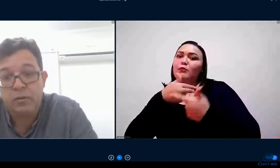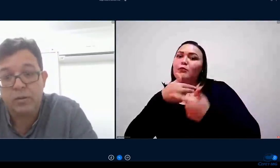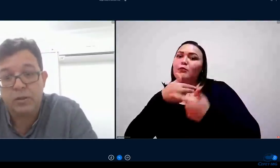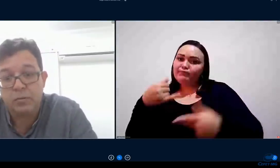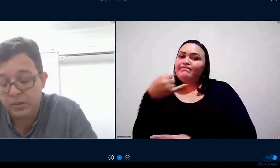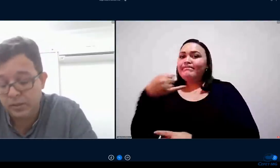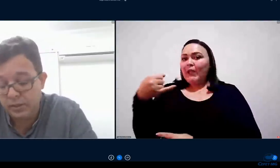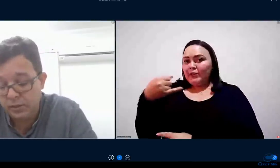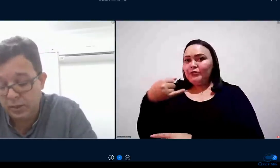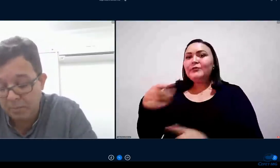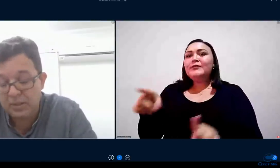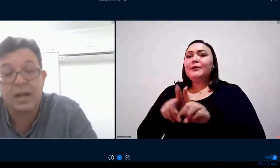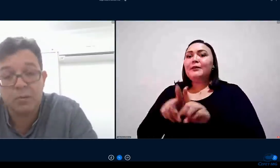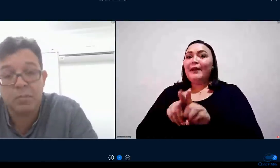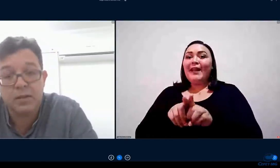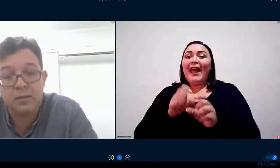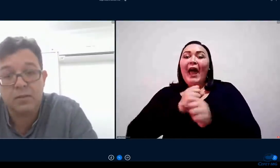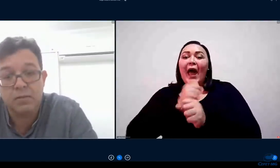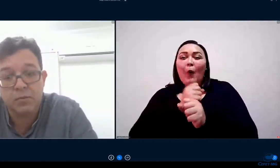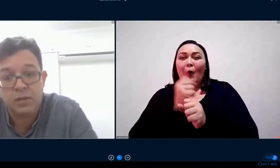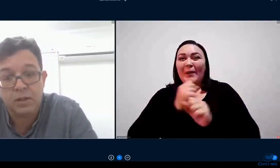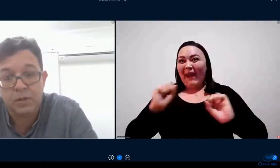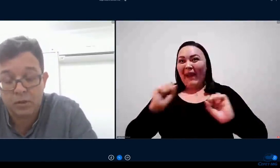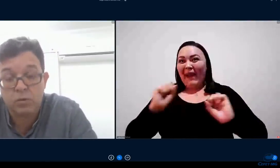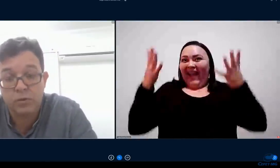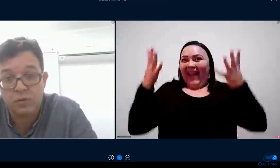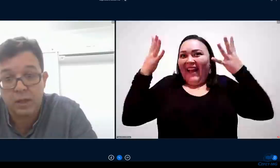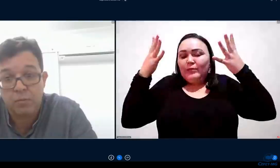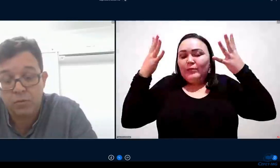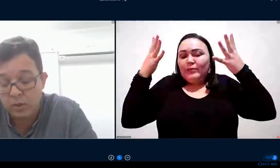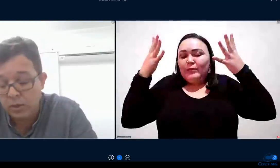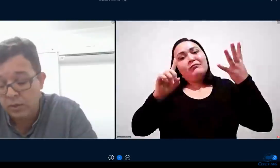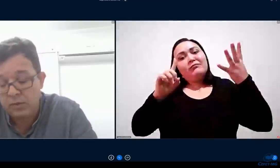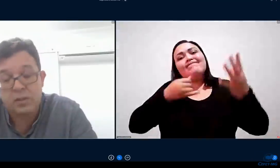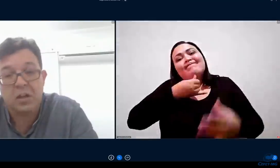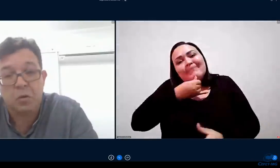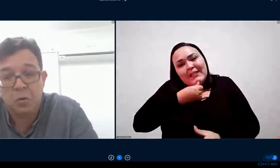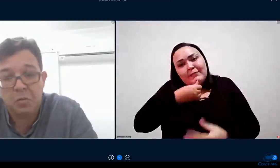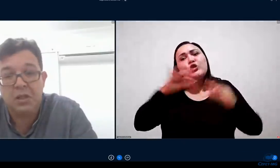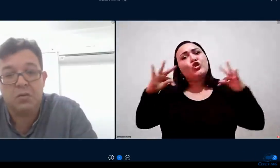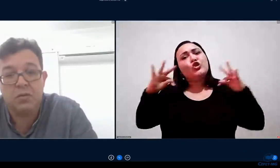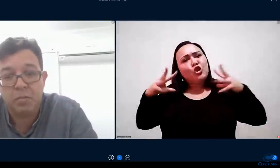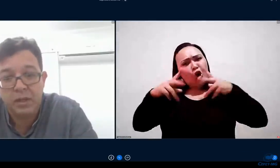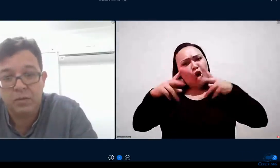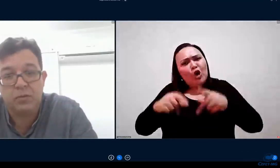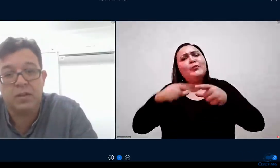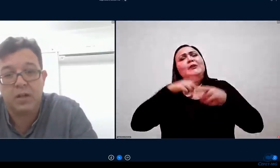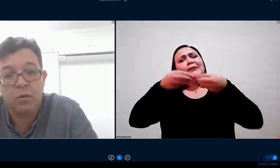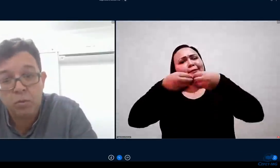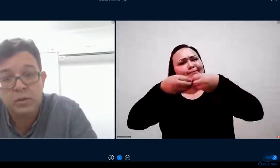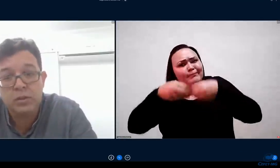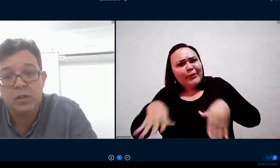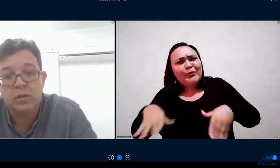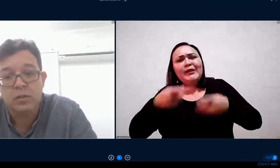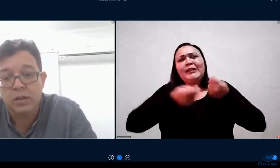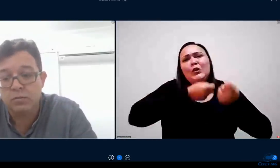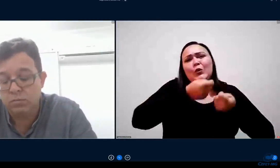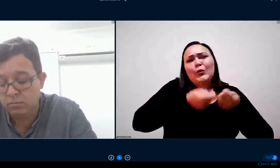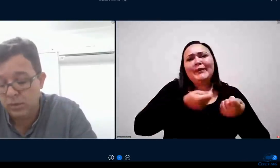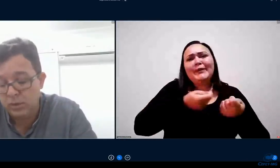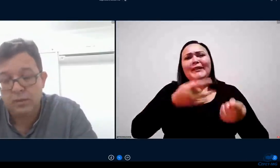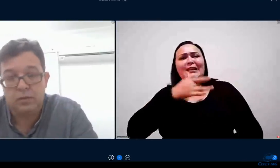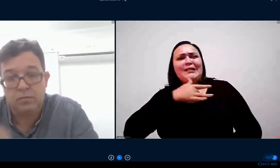comemorar é um ano para a gente lamentar as perdas que vamos ter que todos temos seja na economia nos empregos na saúde